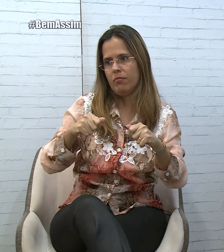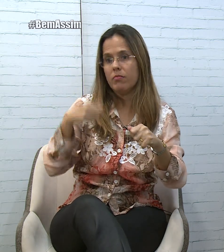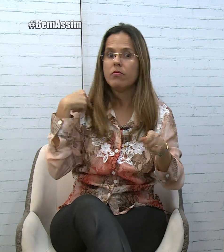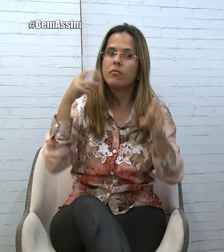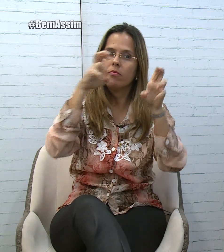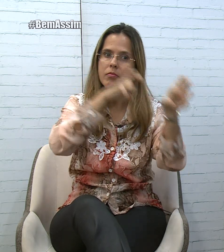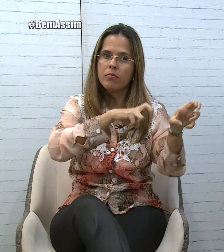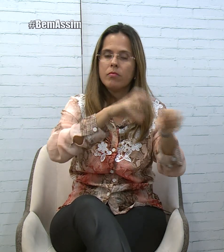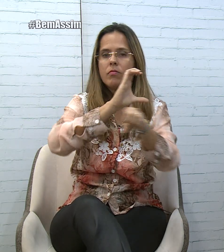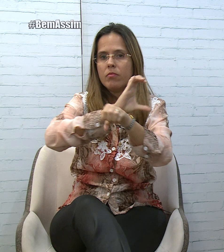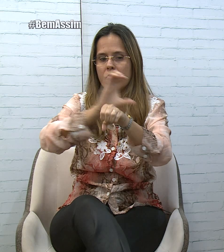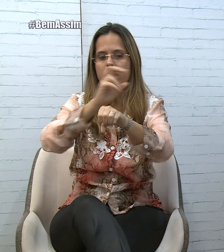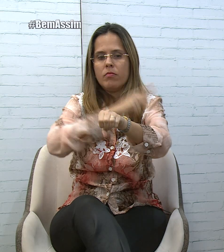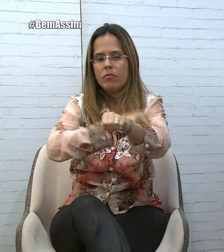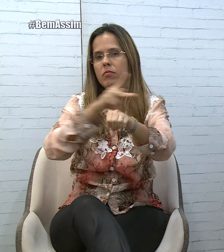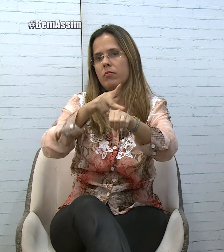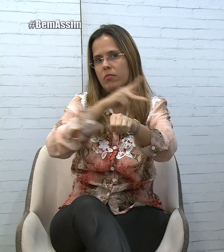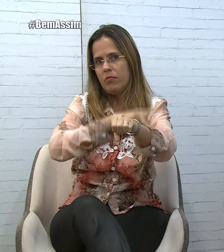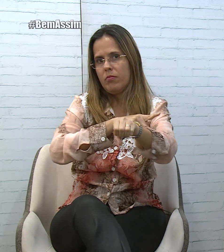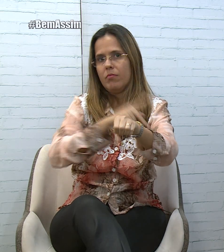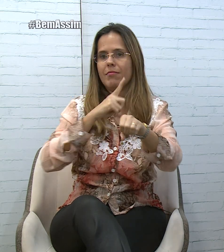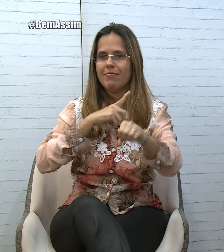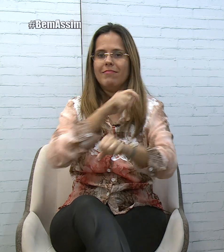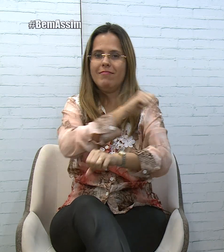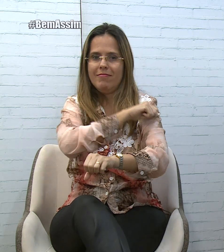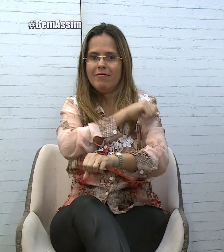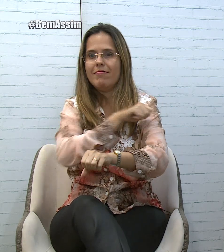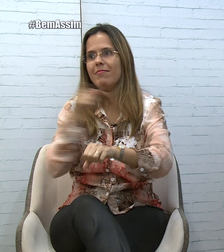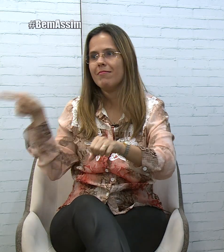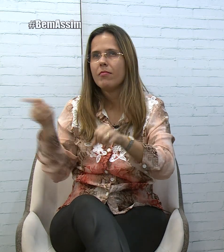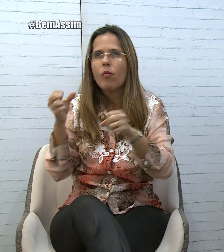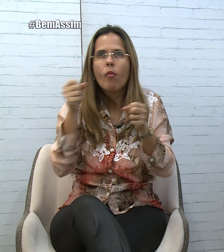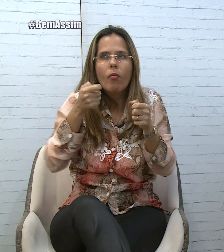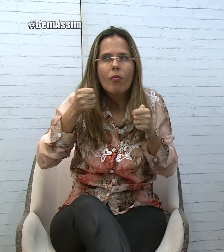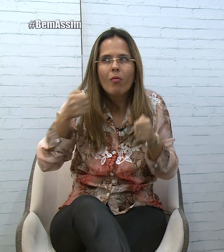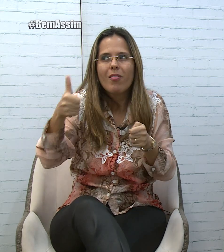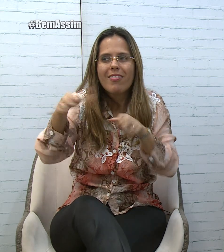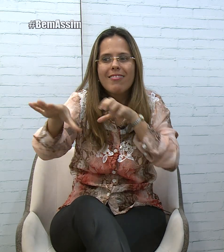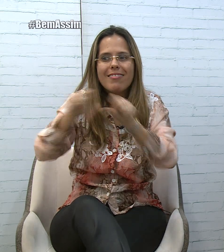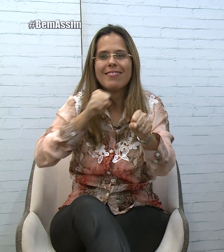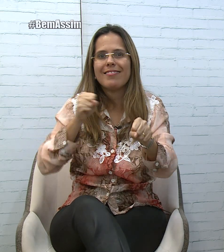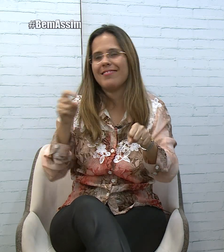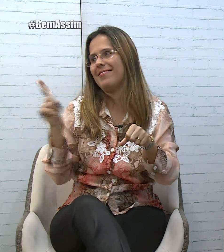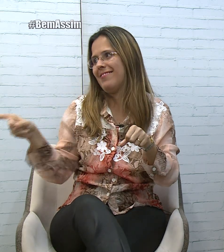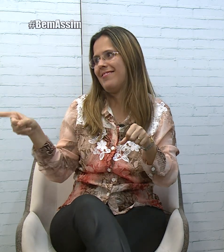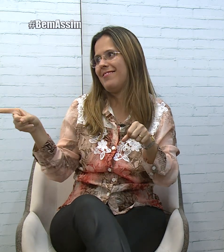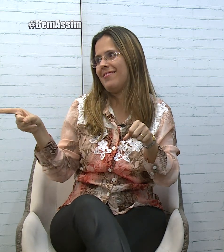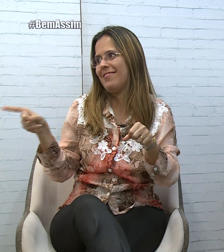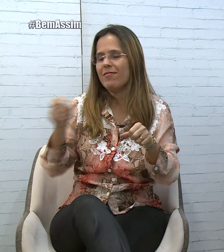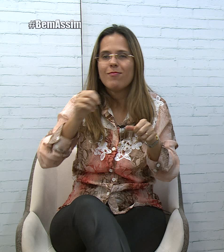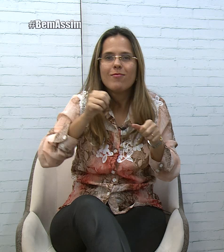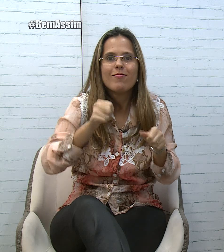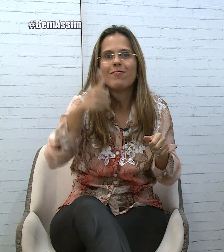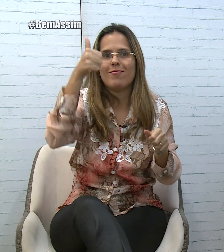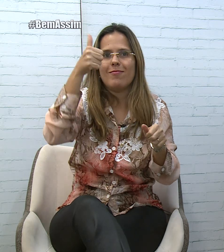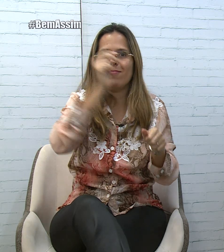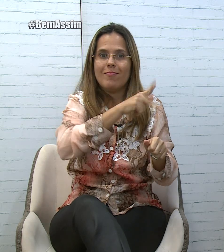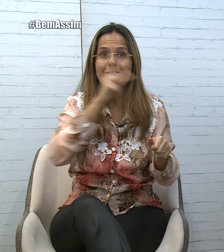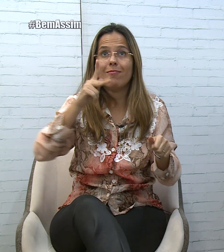curso de pedagogia. E estamos com essa aluna que já está, assim, prestes a se formar. Então, vai ser uma professora em sala de aula. E a gente precisa